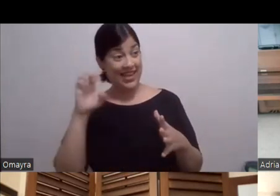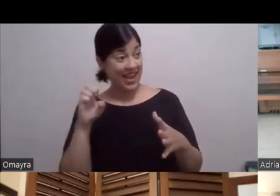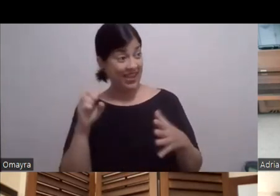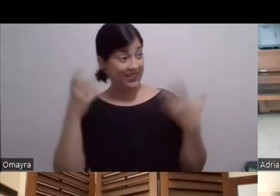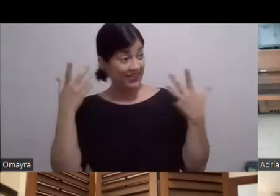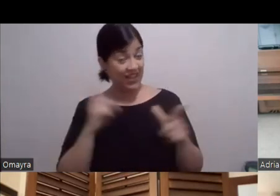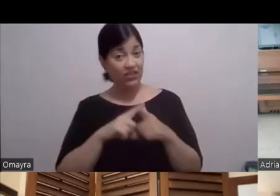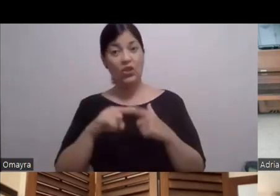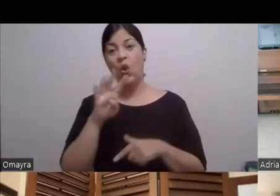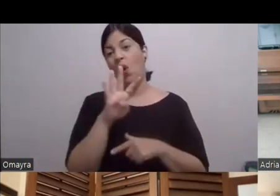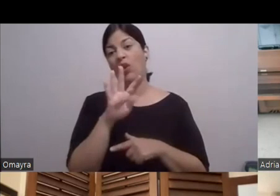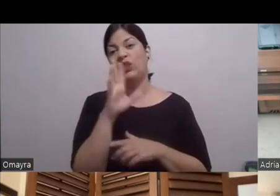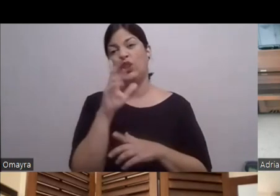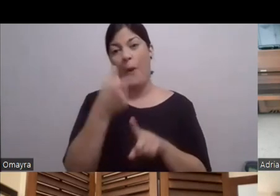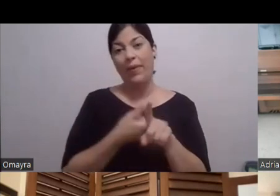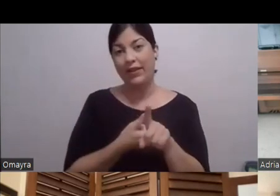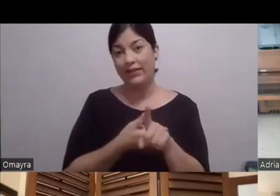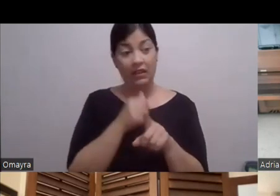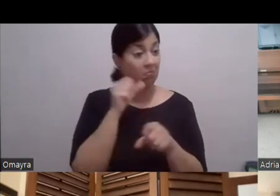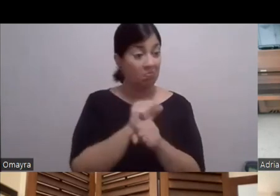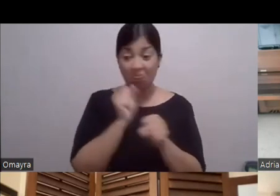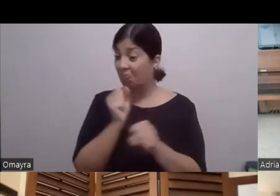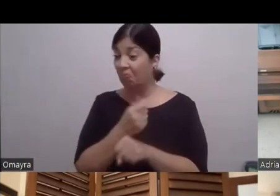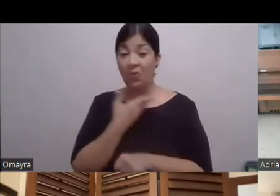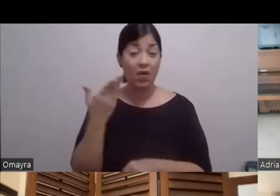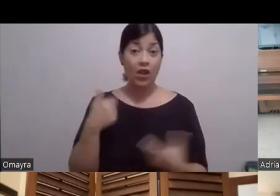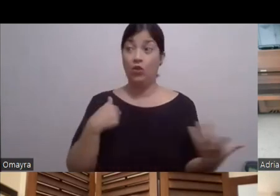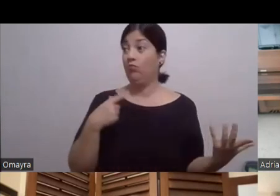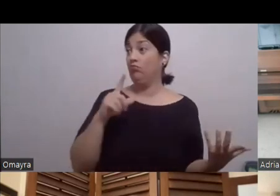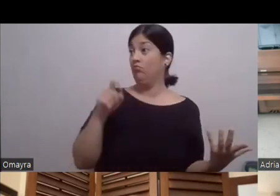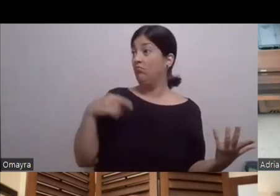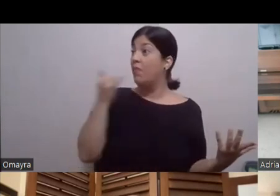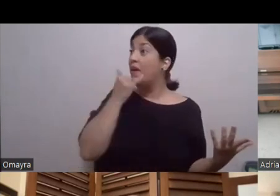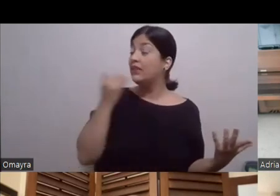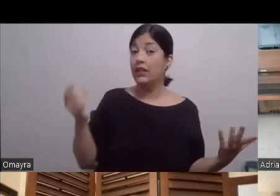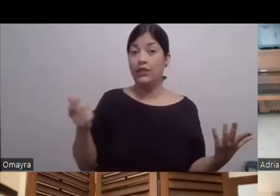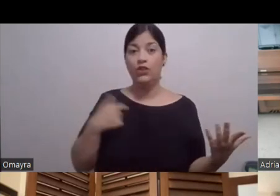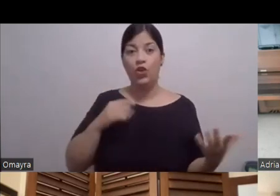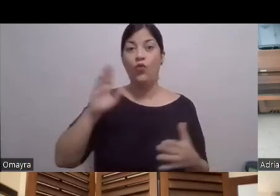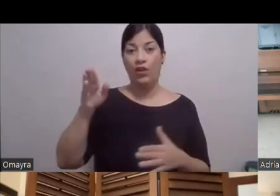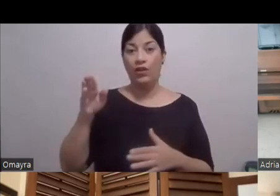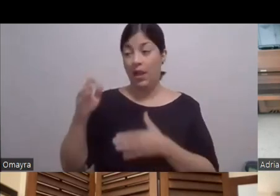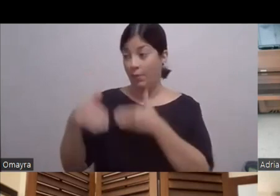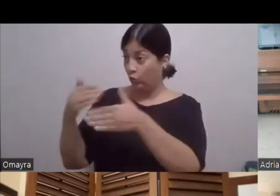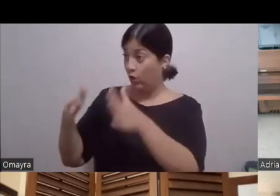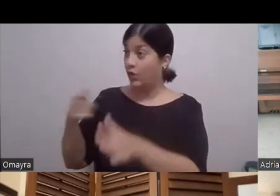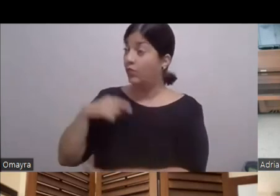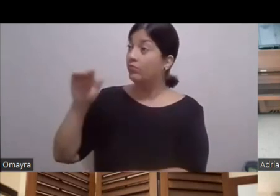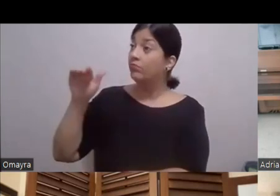Que yo decía Pero ¿Qué pasa? De hecho Yo fui a la productora De la misma novela Que iban a hacer otra En el octavo mandamiento Y le digo Oye sé que estás